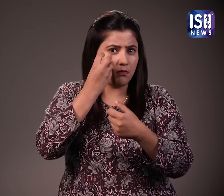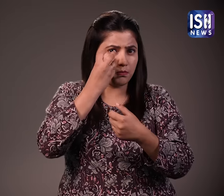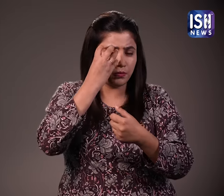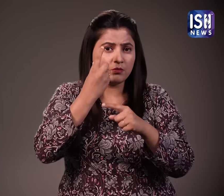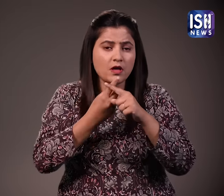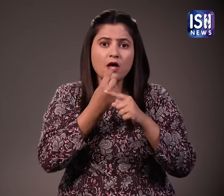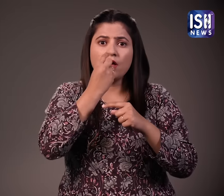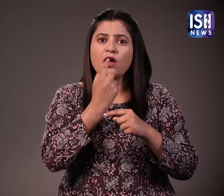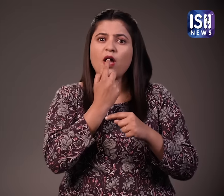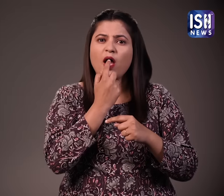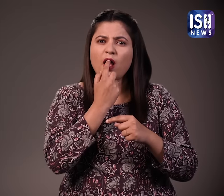के साथ दिखाई दे रही है